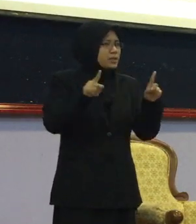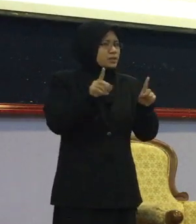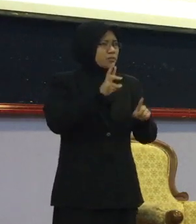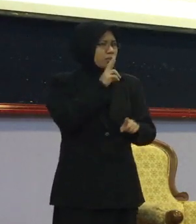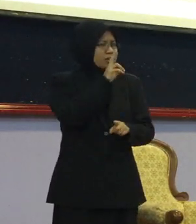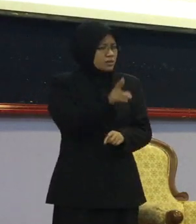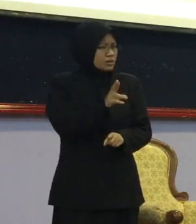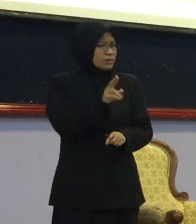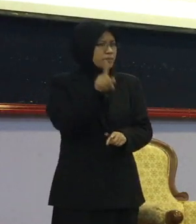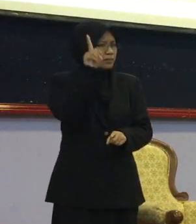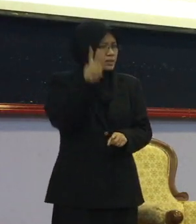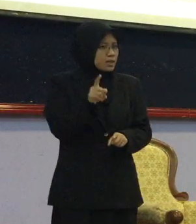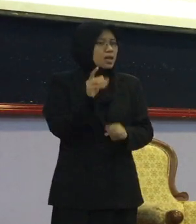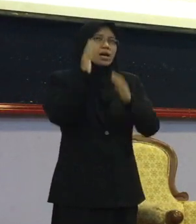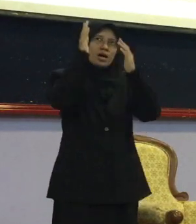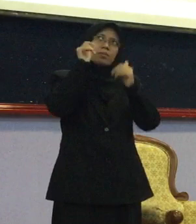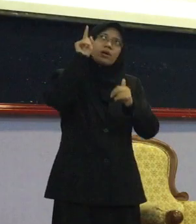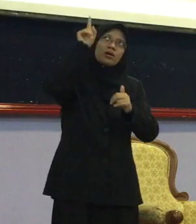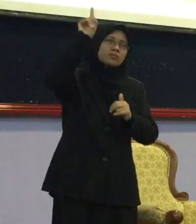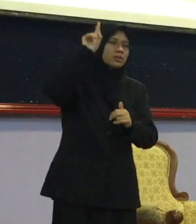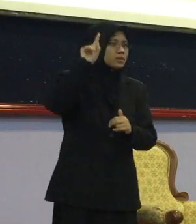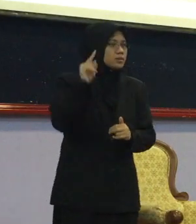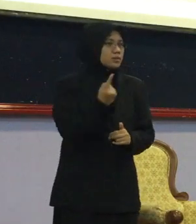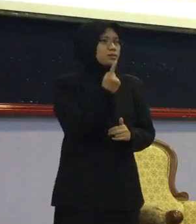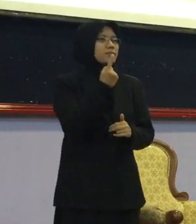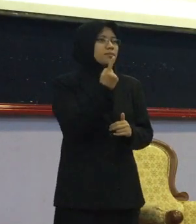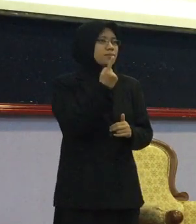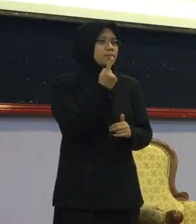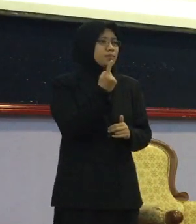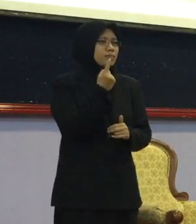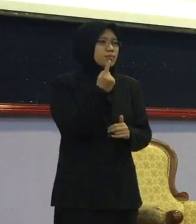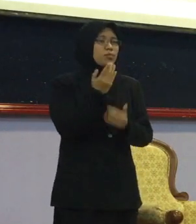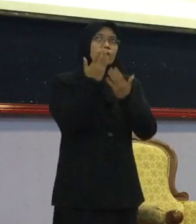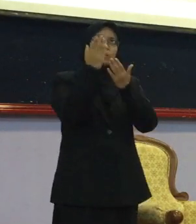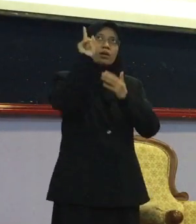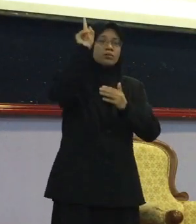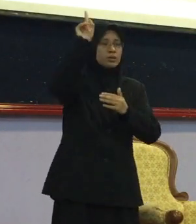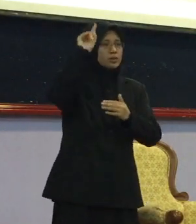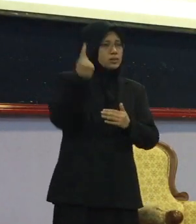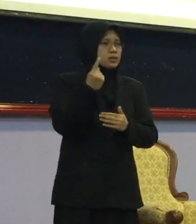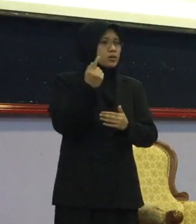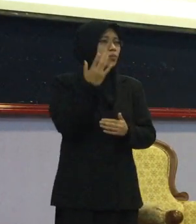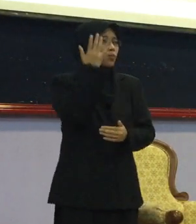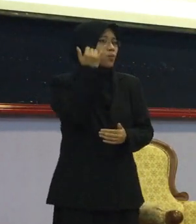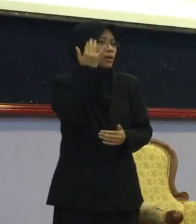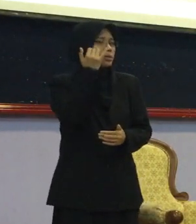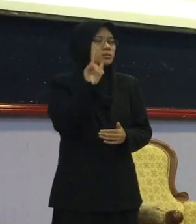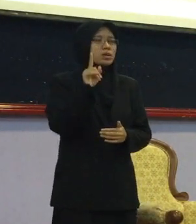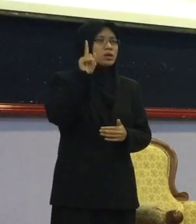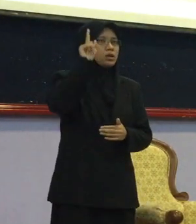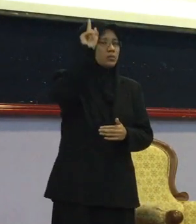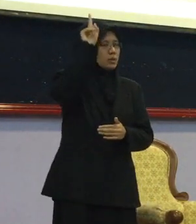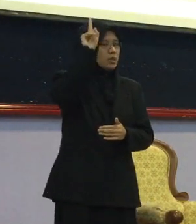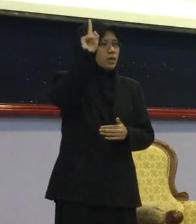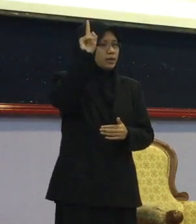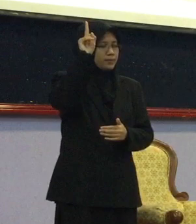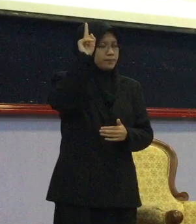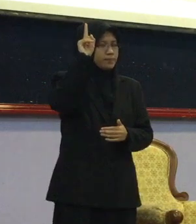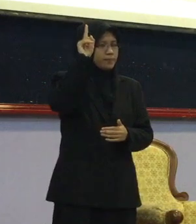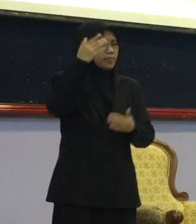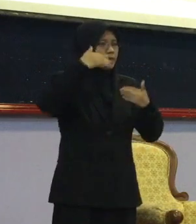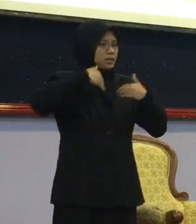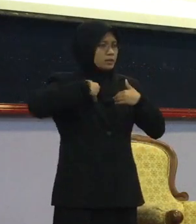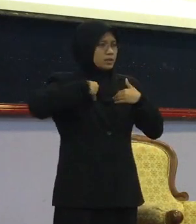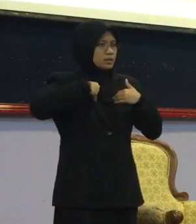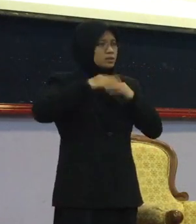Kita perlu mengharap Kepada Allah SWT Itu yang kita nak Sebab Allah SWT Sebab Allah disebut Dalam